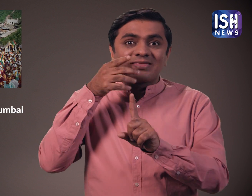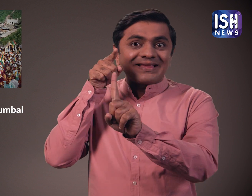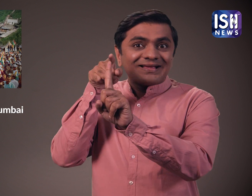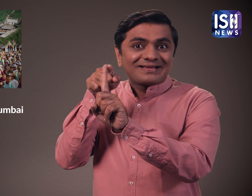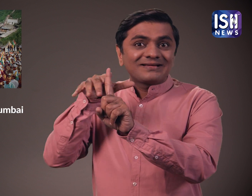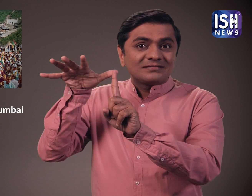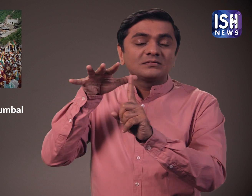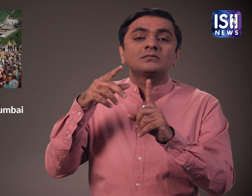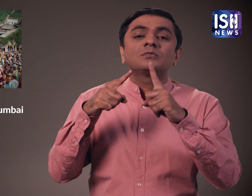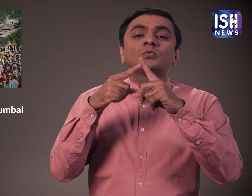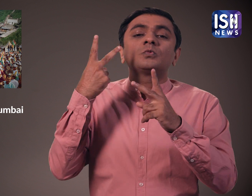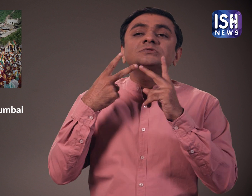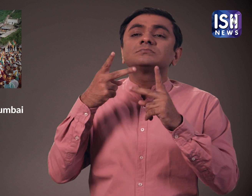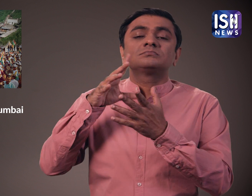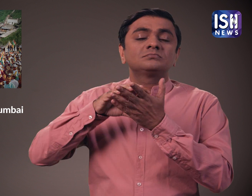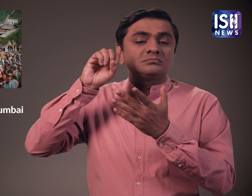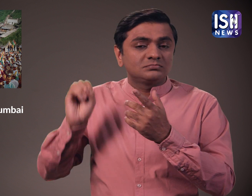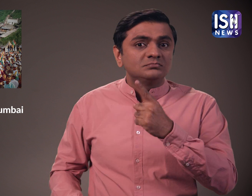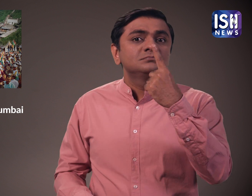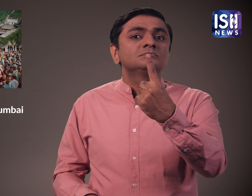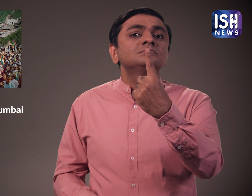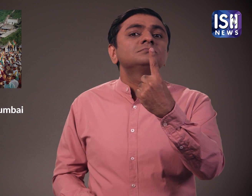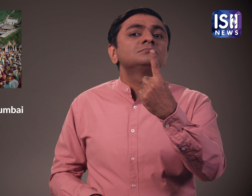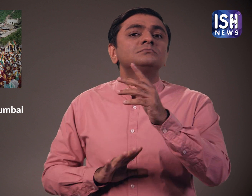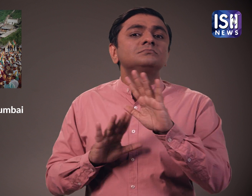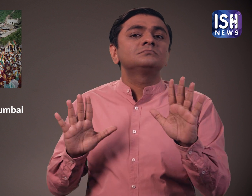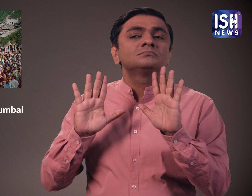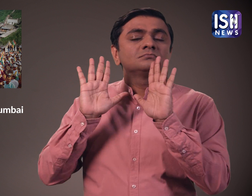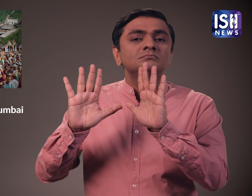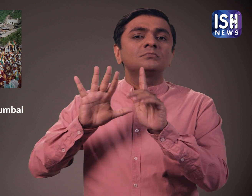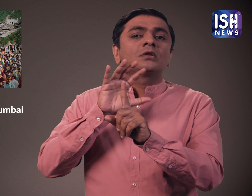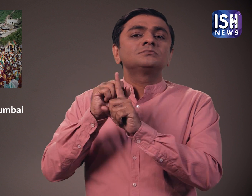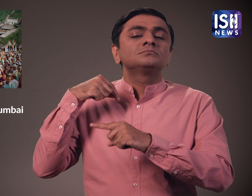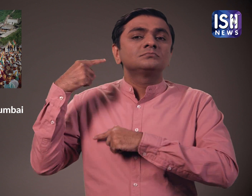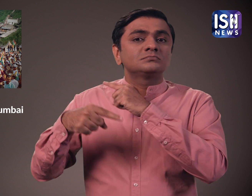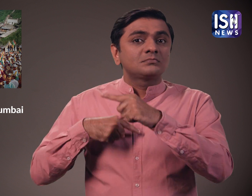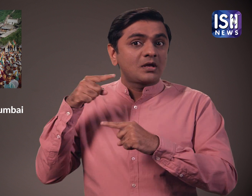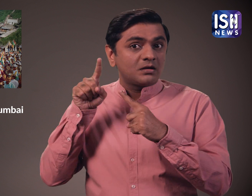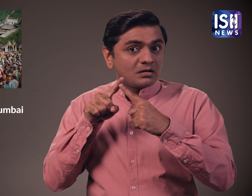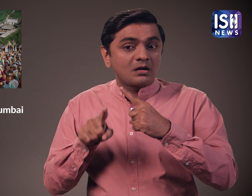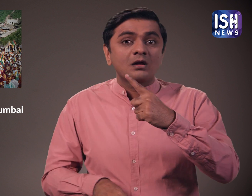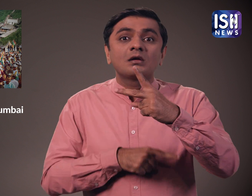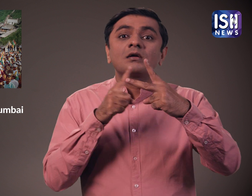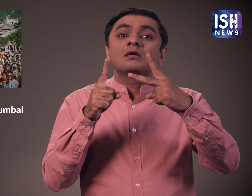बारबरता की जाज के लिए जैन समुदाई ने हाई कोट और सुप्रीम कोट तक का दर्वाजा खटकटाया है।